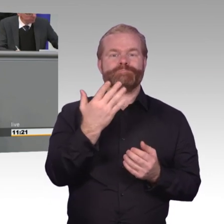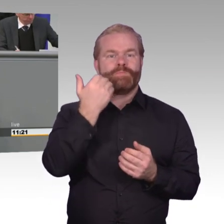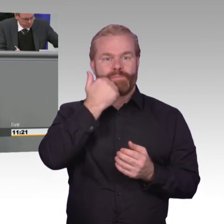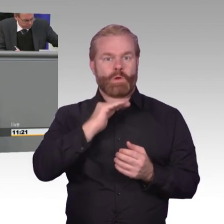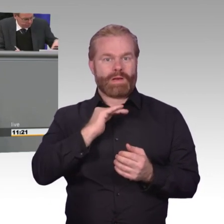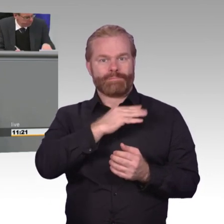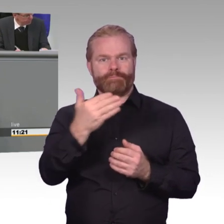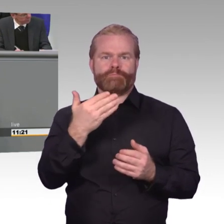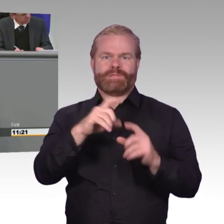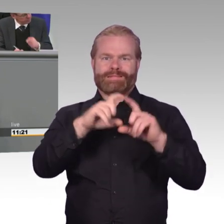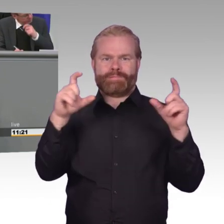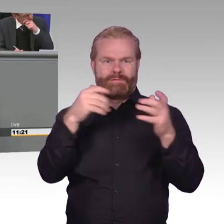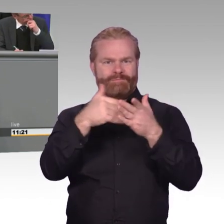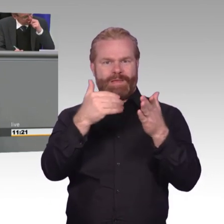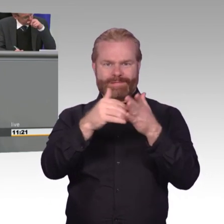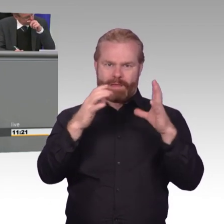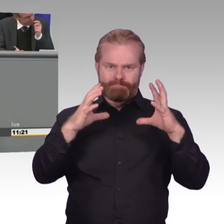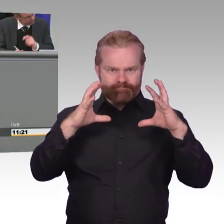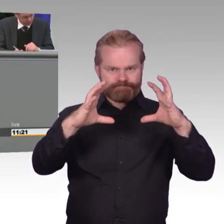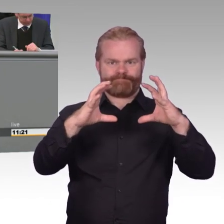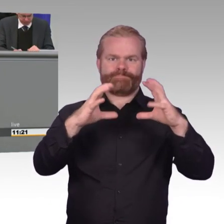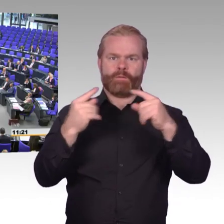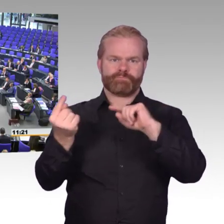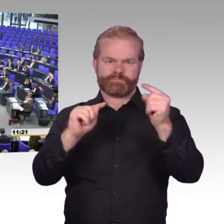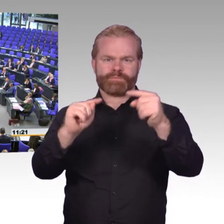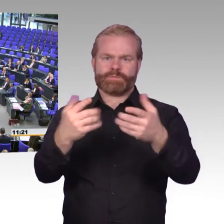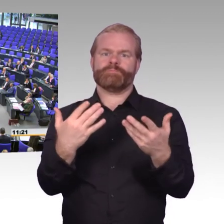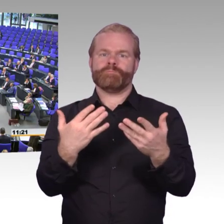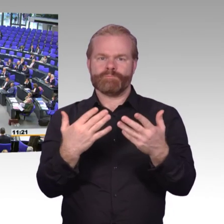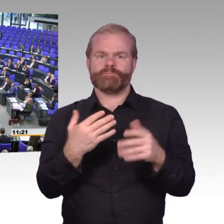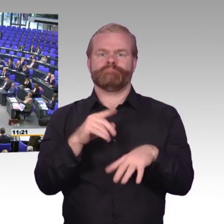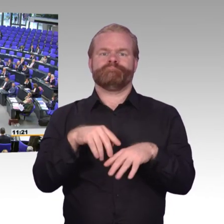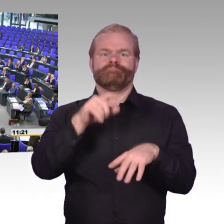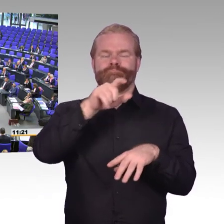gemeinsam im Ausschuss weiter. Vielen herzlichen Dank. Vielen Dank, Marianne Wendt.